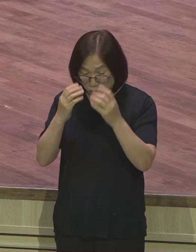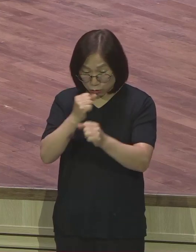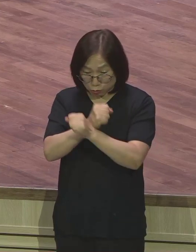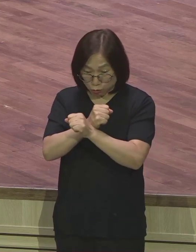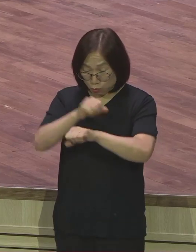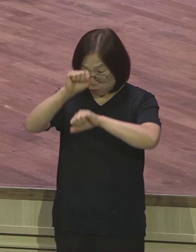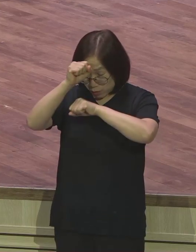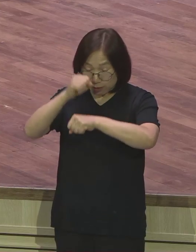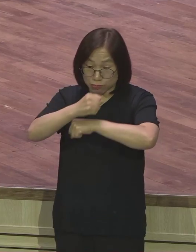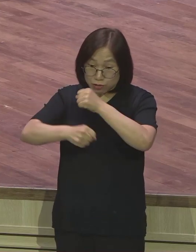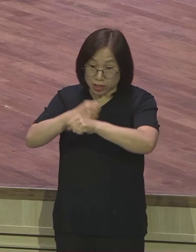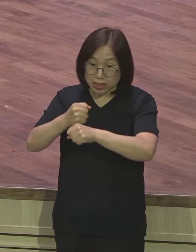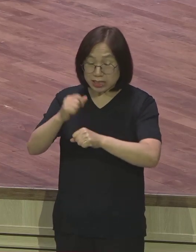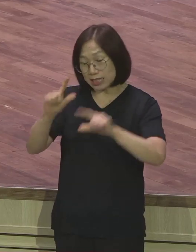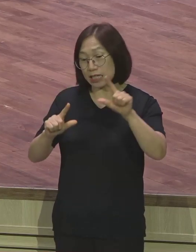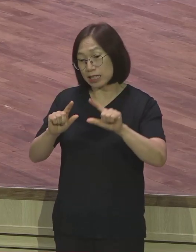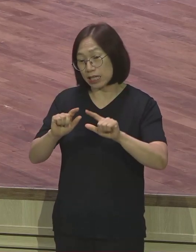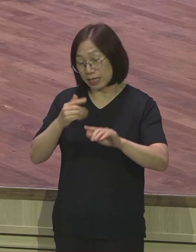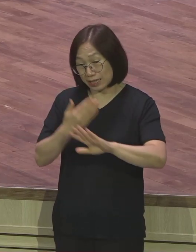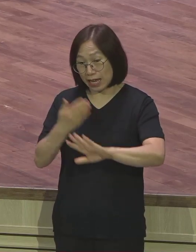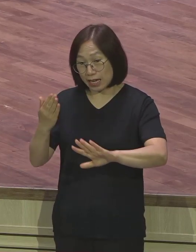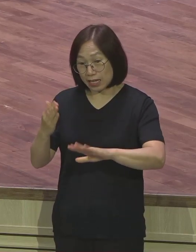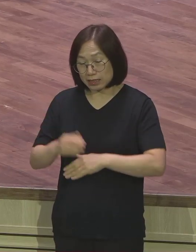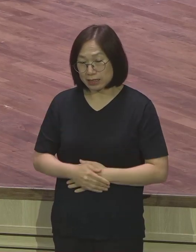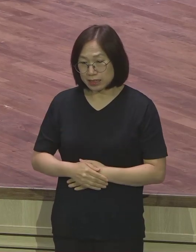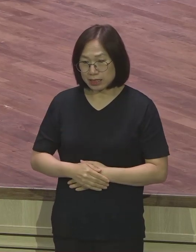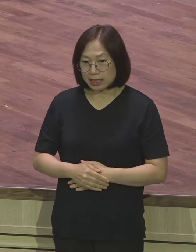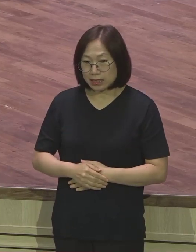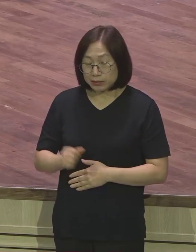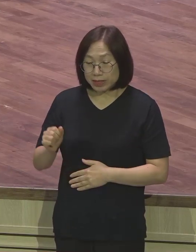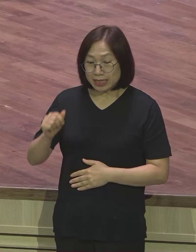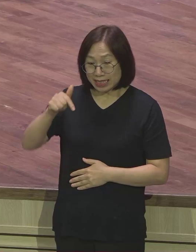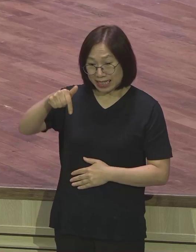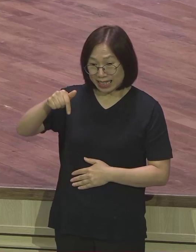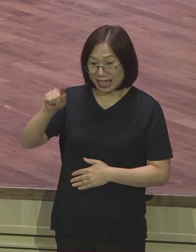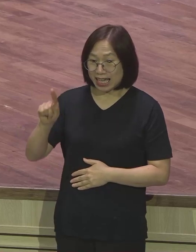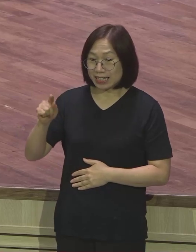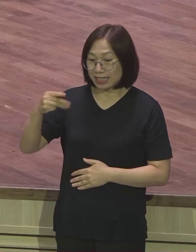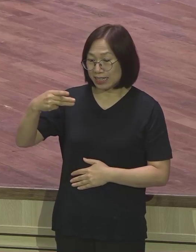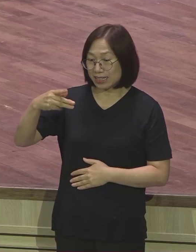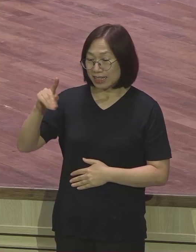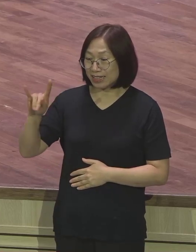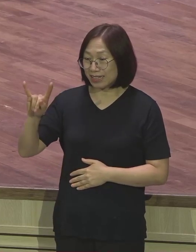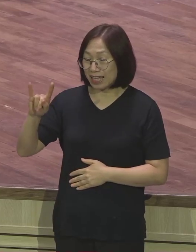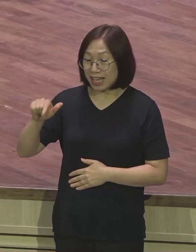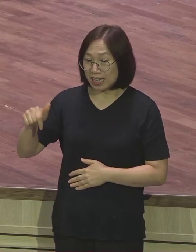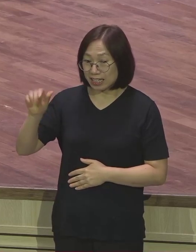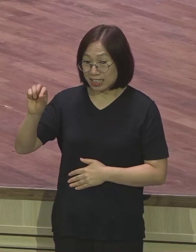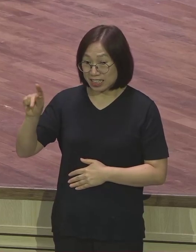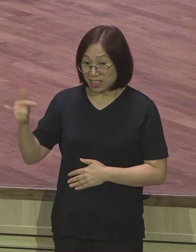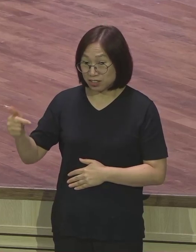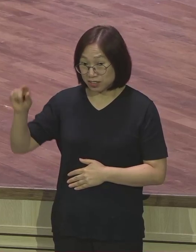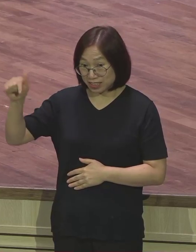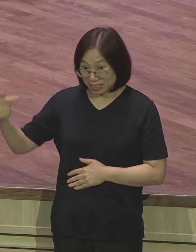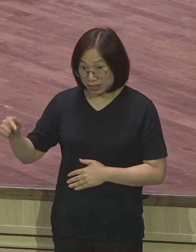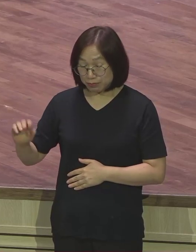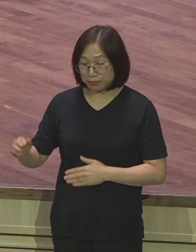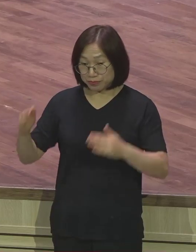상태는 아닙니다 흔히 가택연금이라고 그러한 형태 속에서 사식도 먹을 수 있고 넣어주는